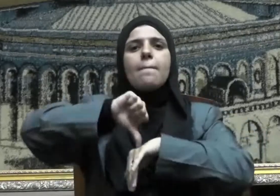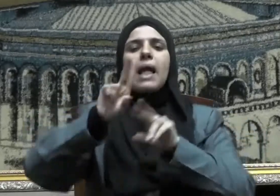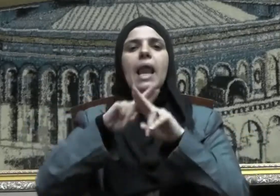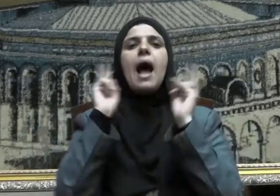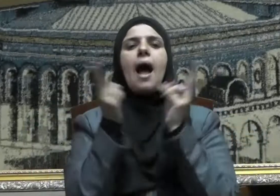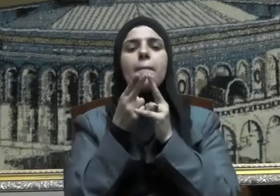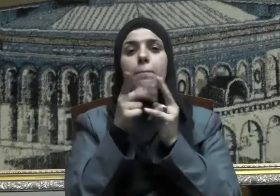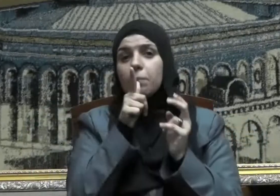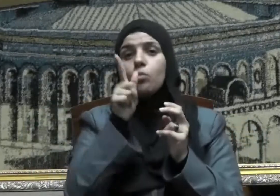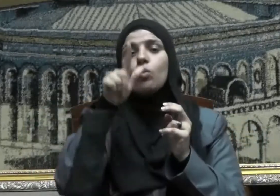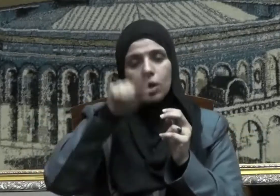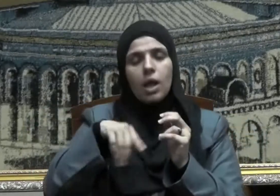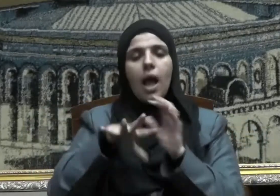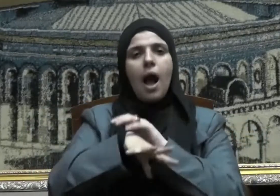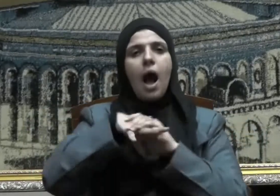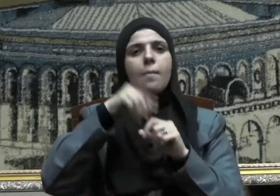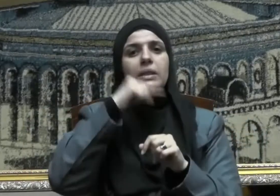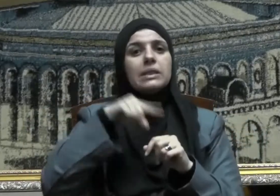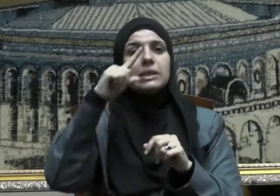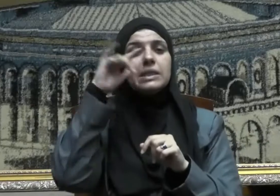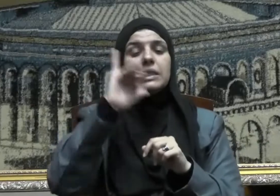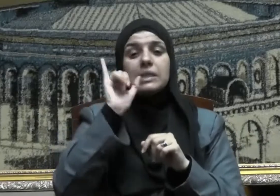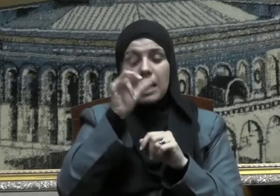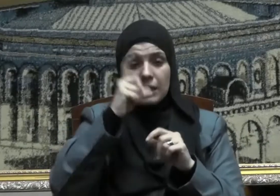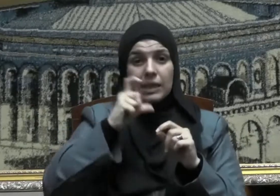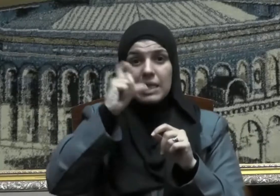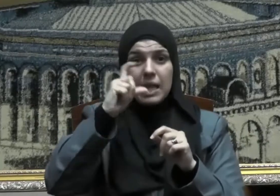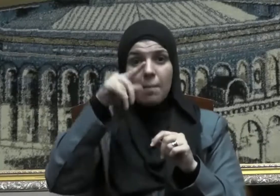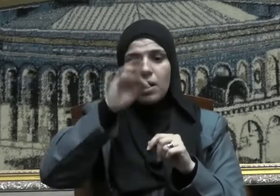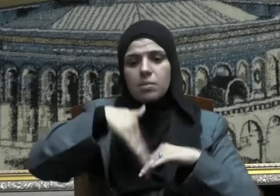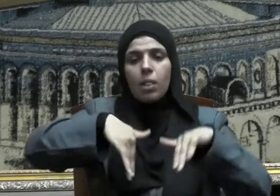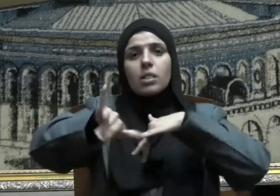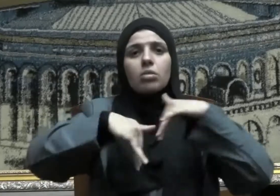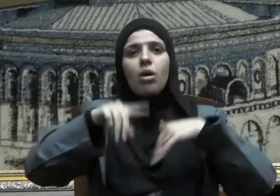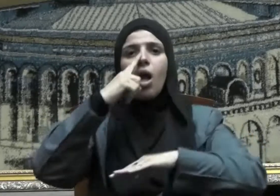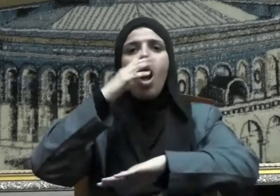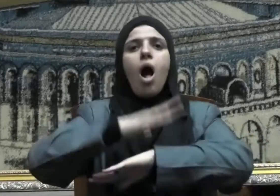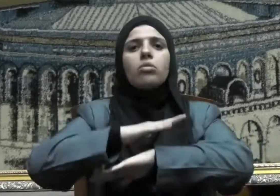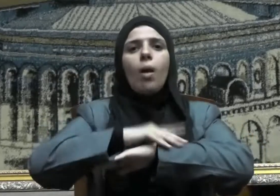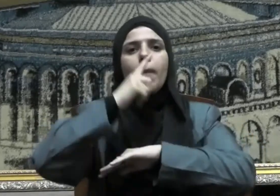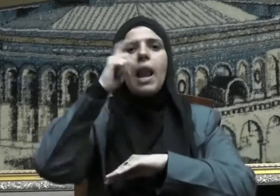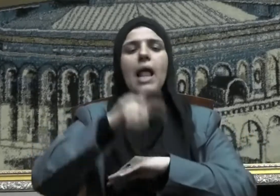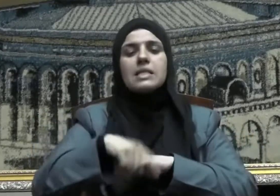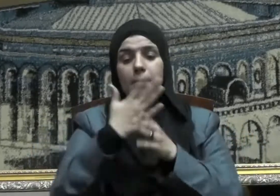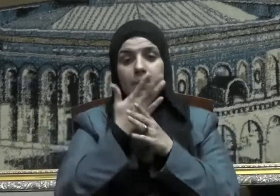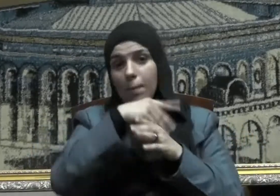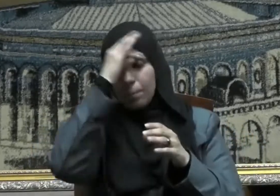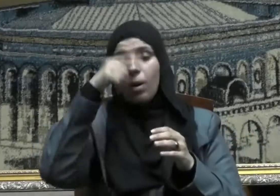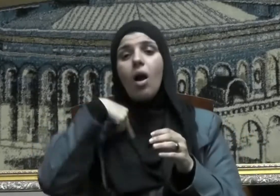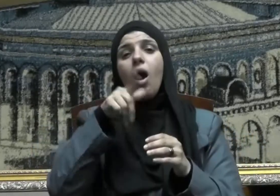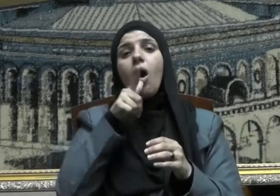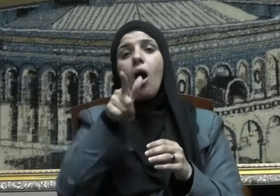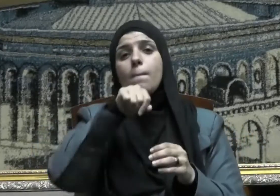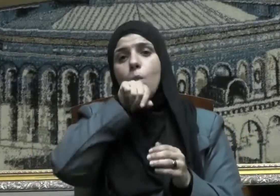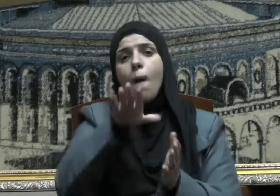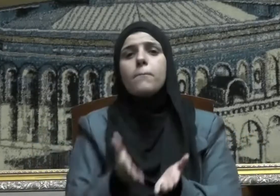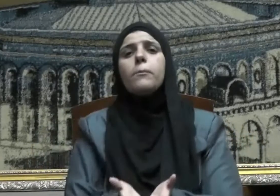العامة فقد جعل الإسلام للطريق حقا ينبغي أن تؤدى حيث يقول